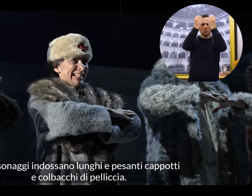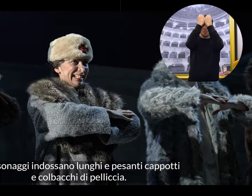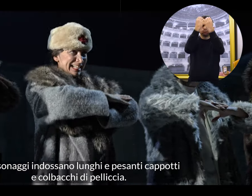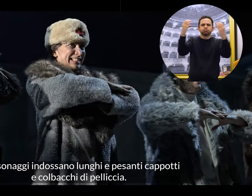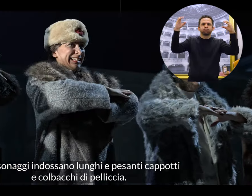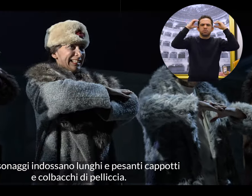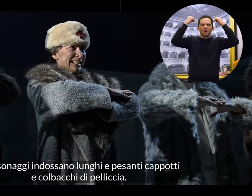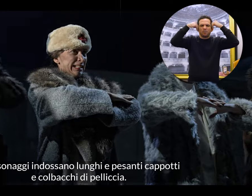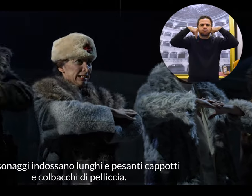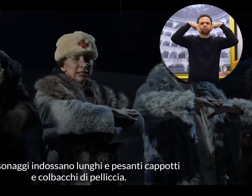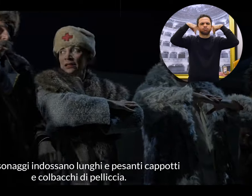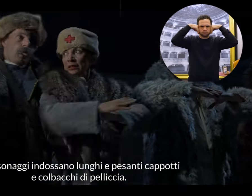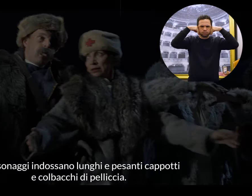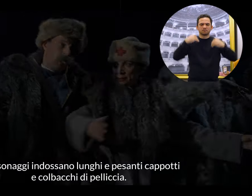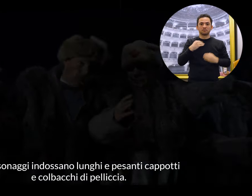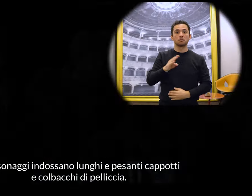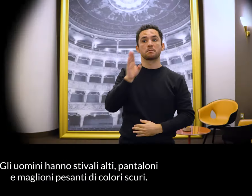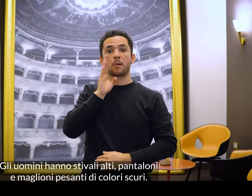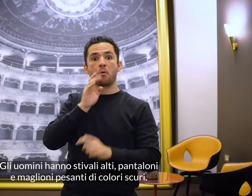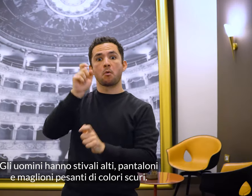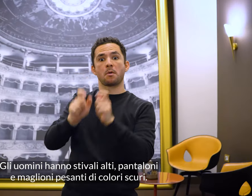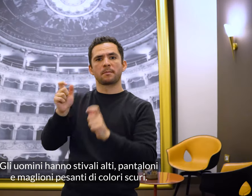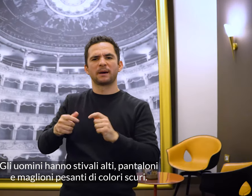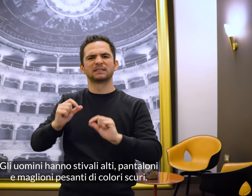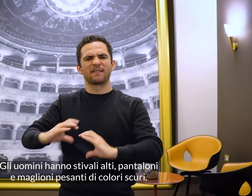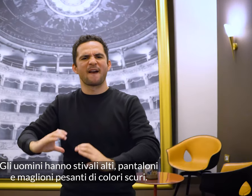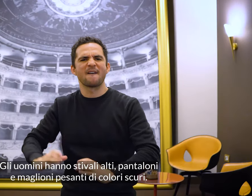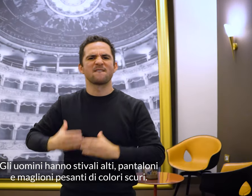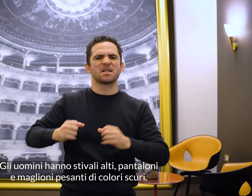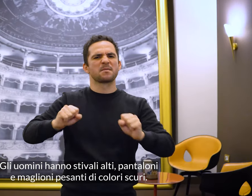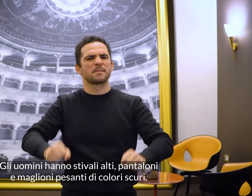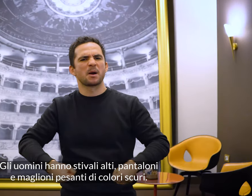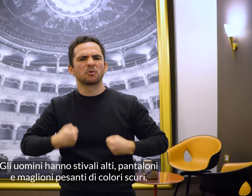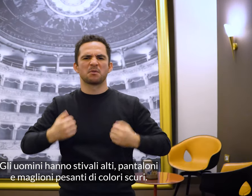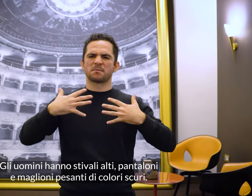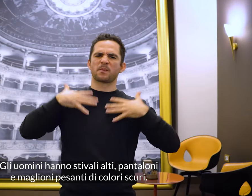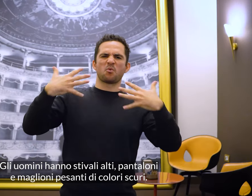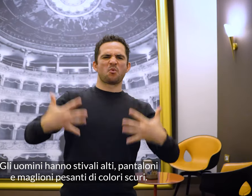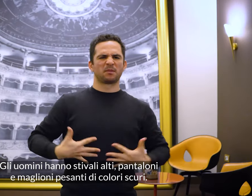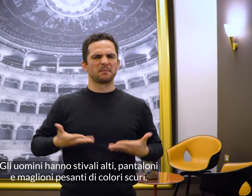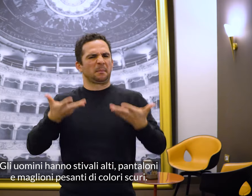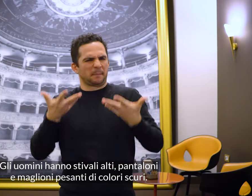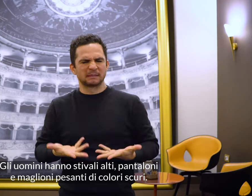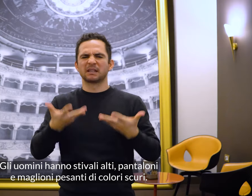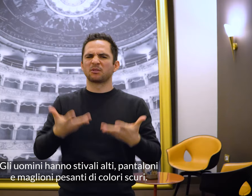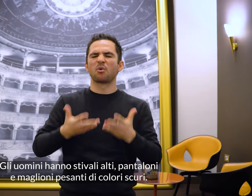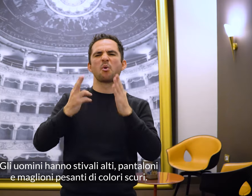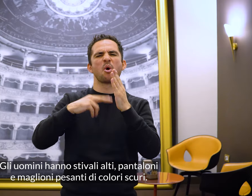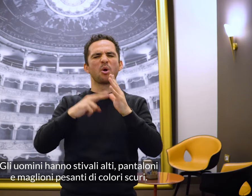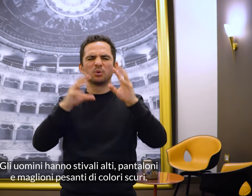e colbacchi di pelliccia. Gli uomini hanno stivali alti, pantaloni e maglioni pesanti di